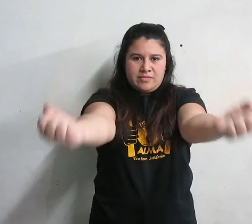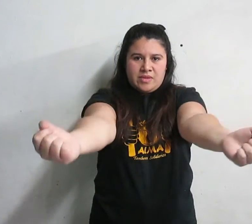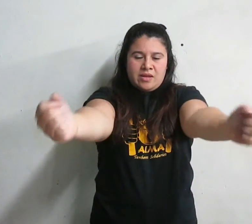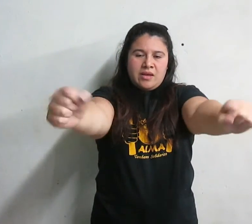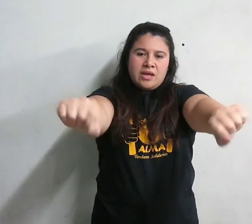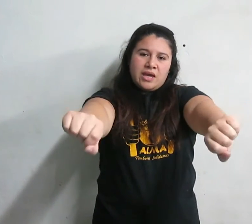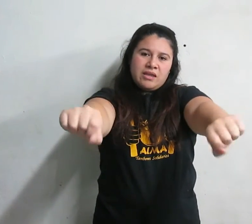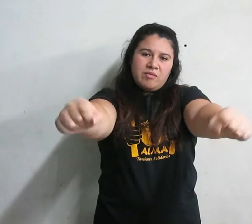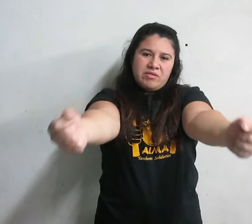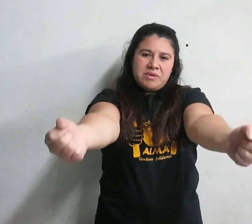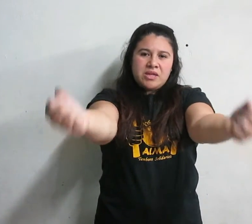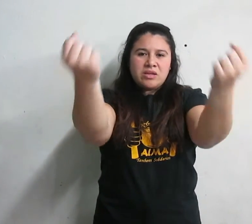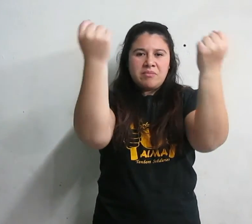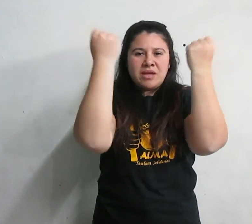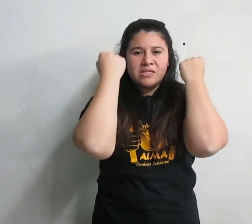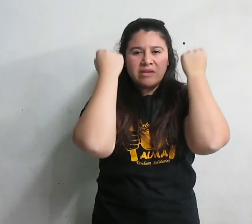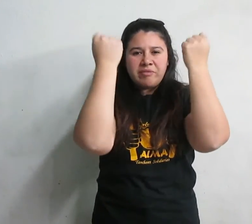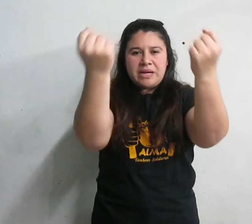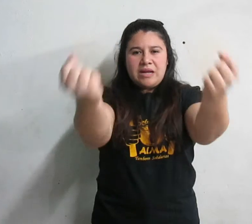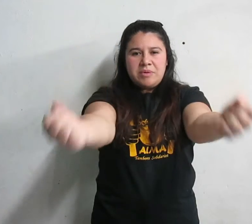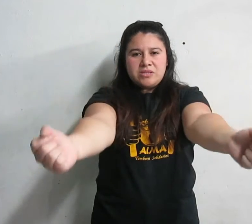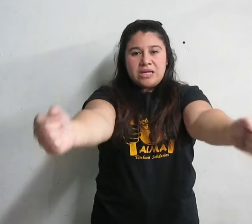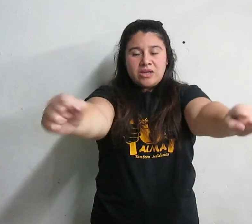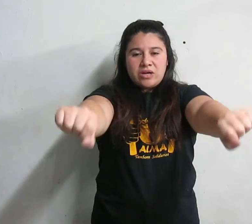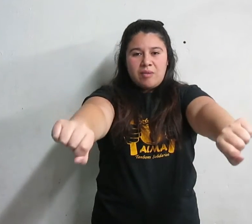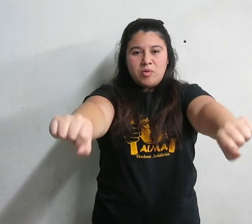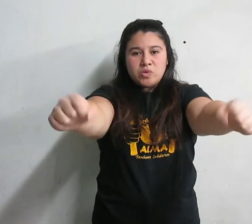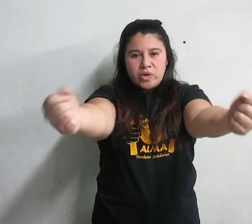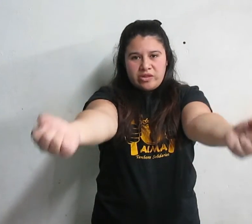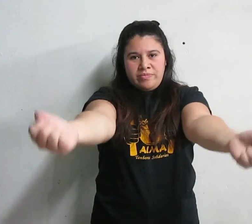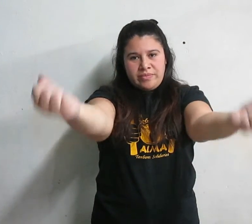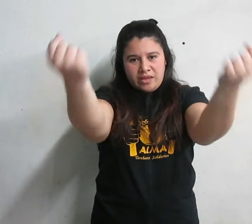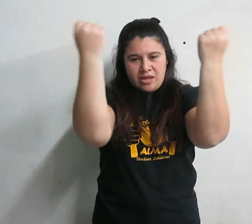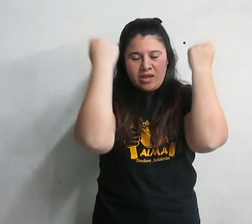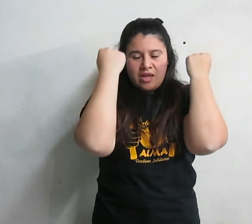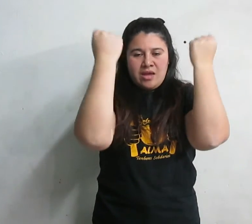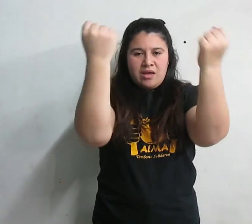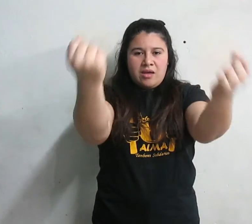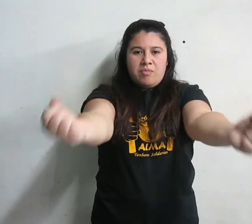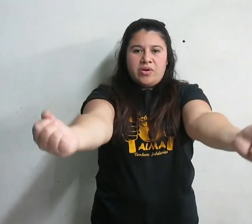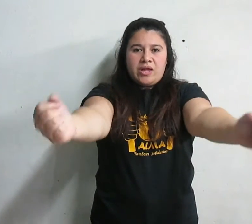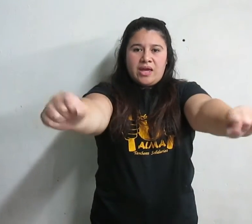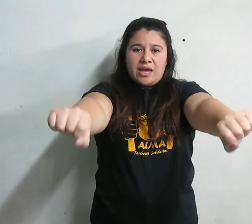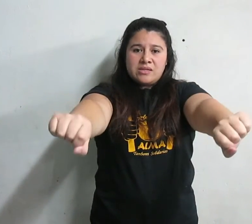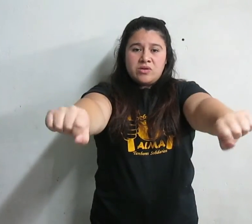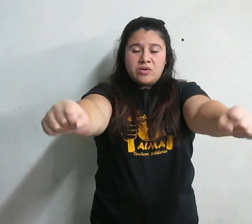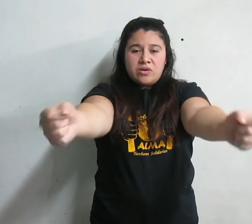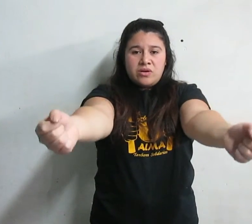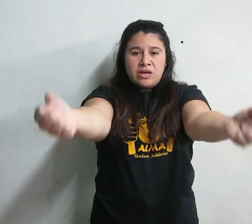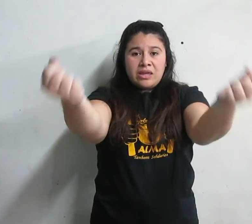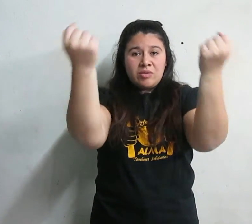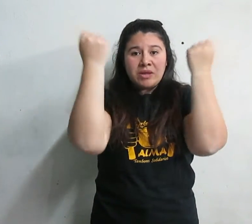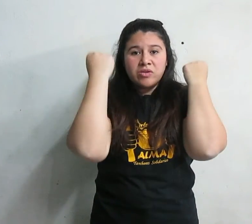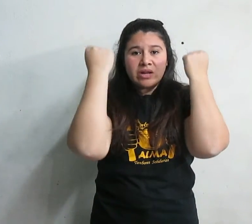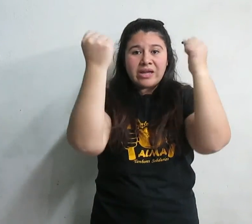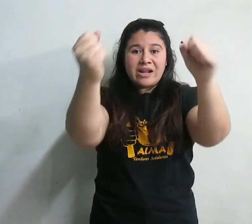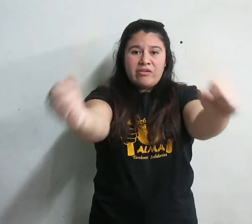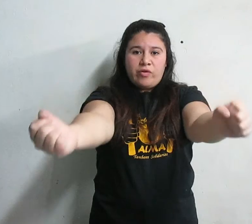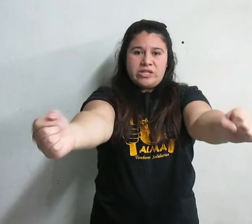Este movimiento también sirve para las personas que tocamos zurdo, porque ese instrumento requiere de fuerza.